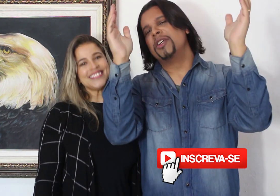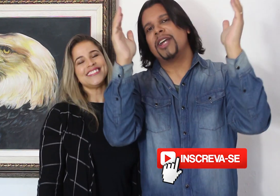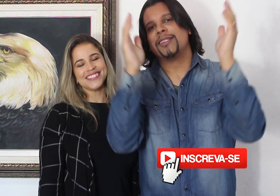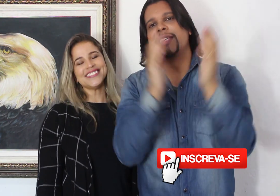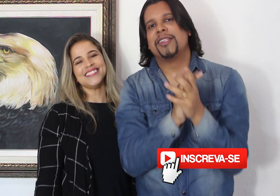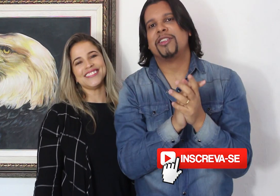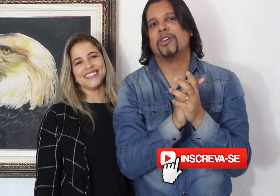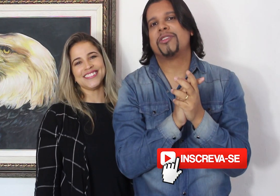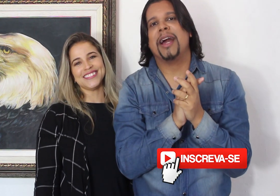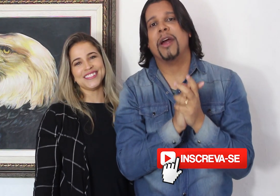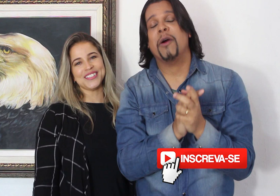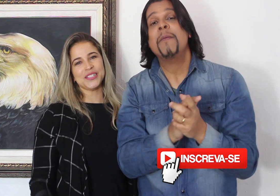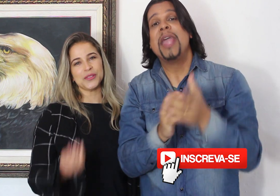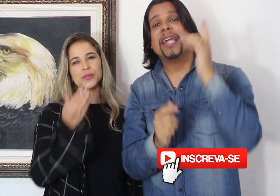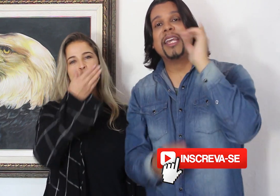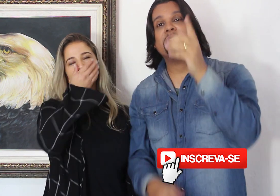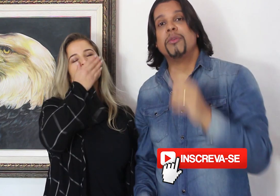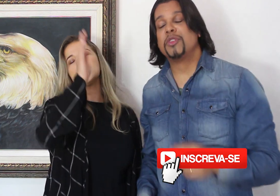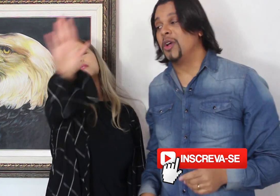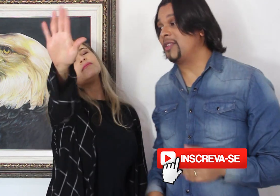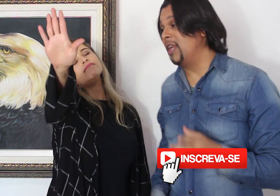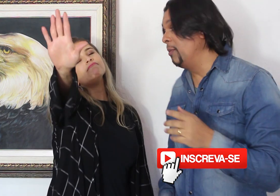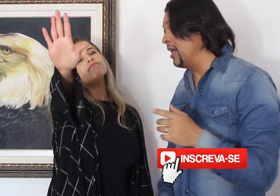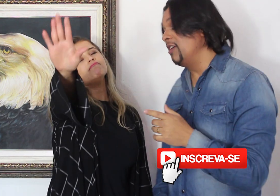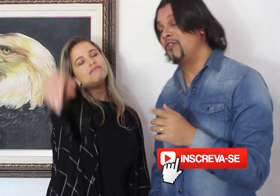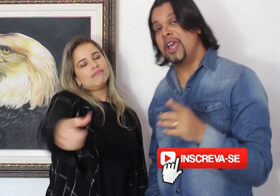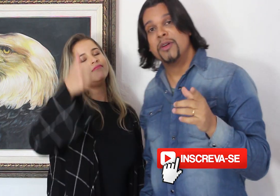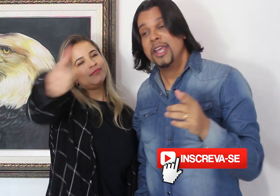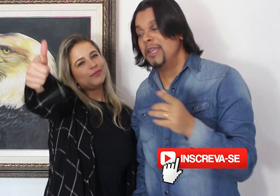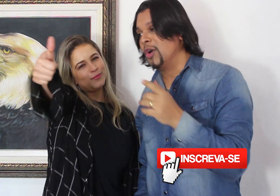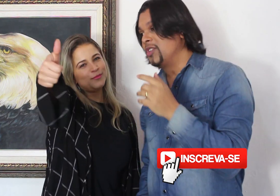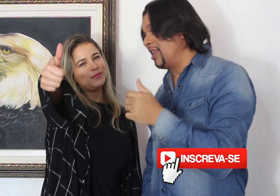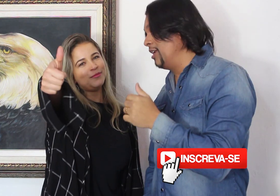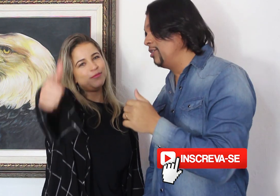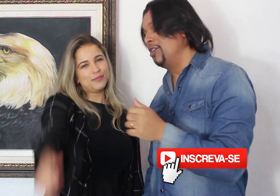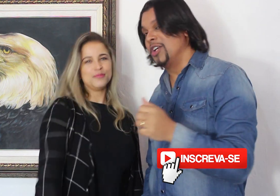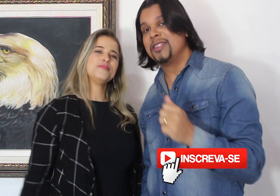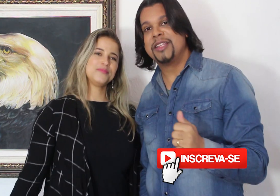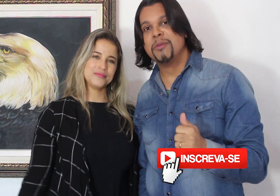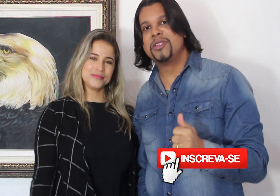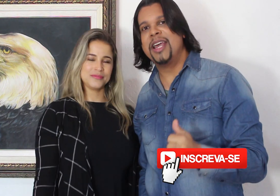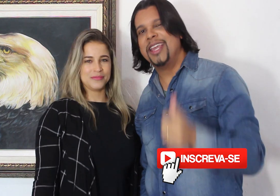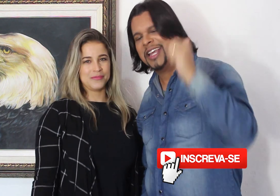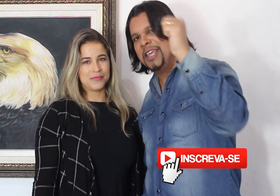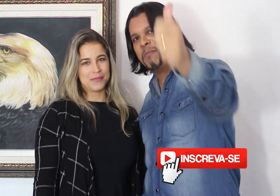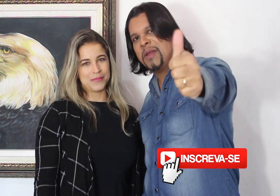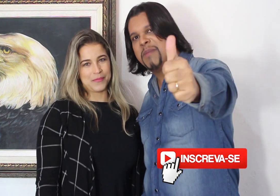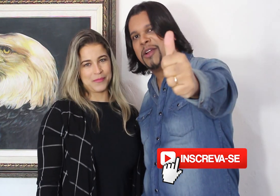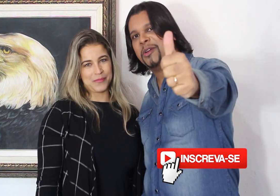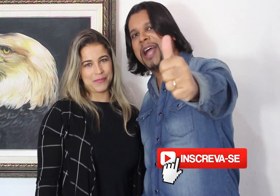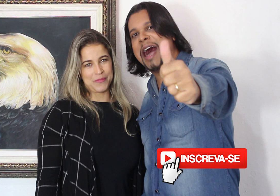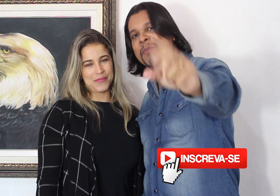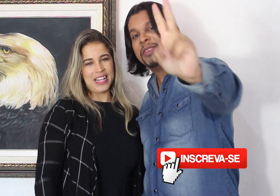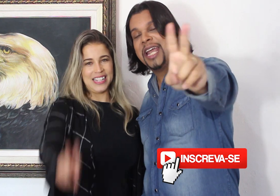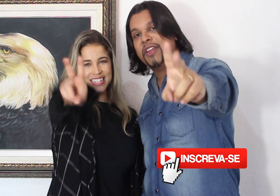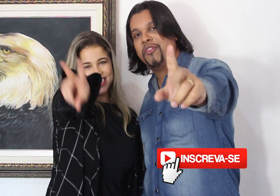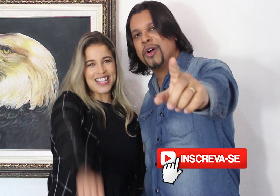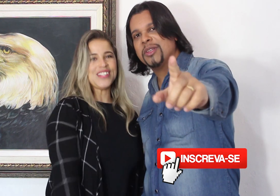de acessos em nosso canal é DN Filmes mostrando para que veio e mostrando que nós estamos aí em primeiro lugar DN Filmes